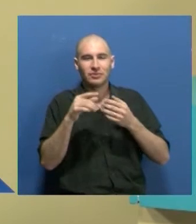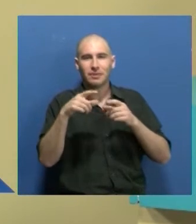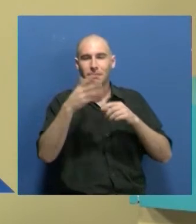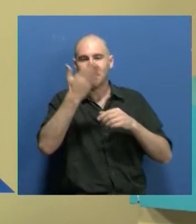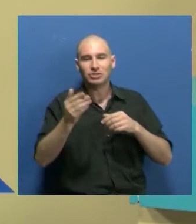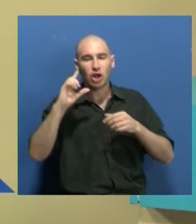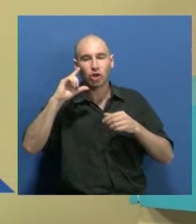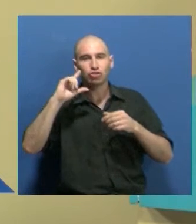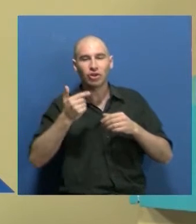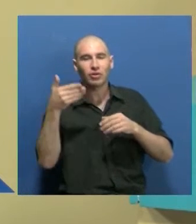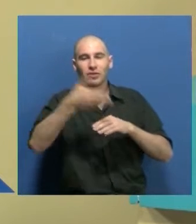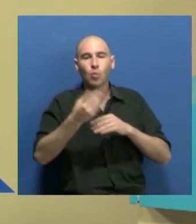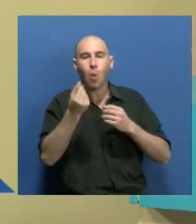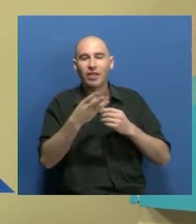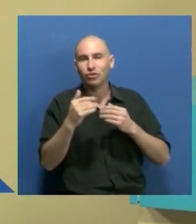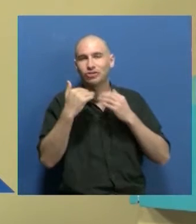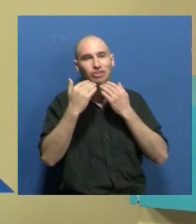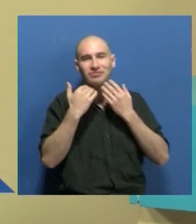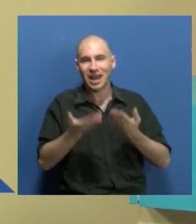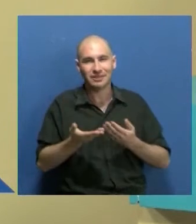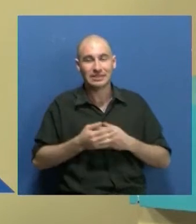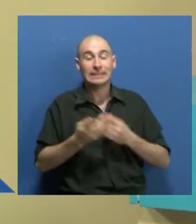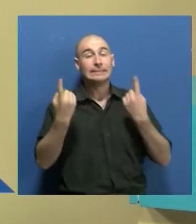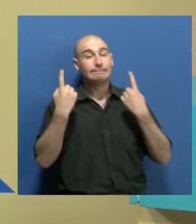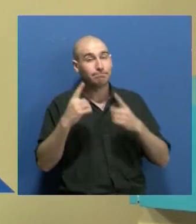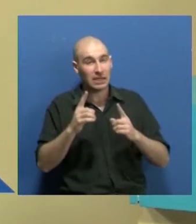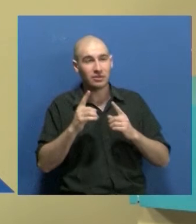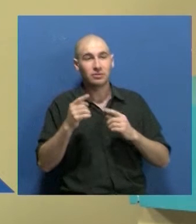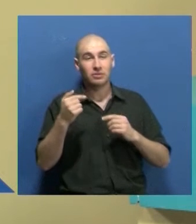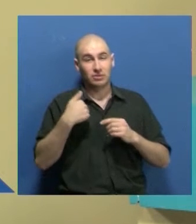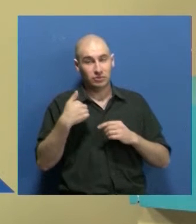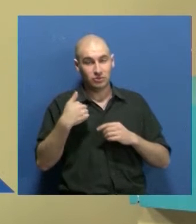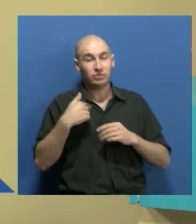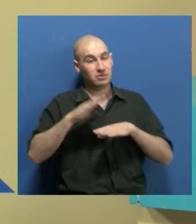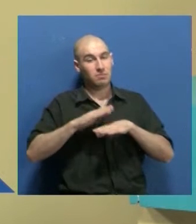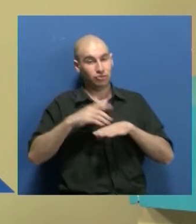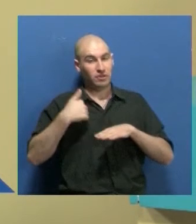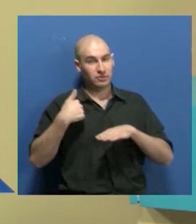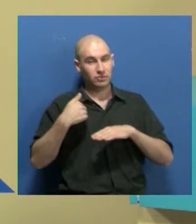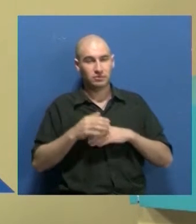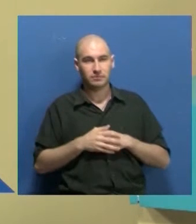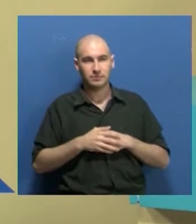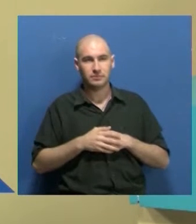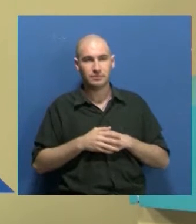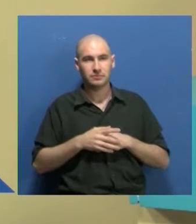de la comunidad sorda todavía va a participar, pero sí yo me voy a encargar de que realmente haya un...